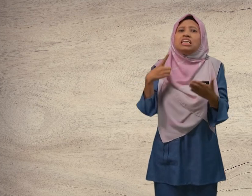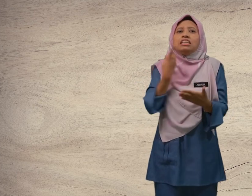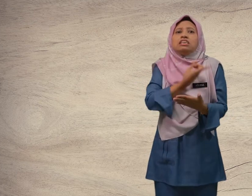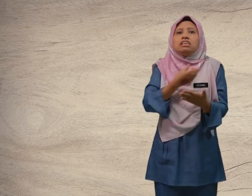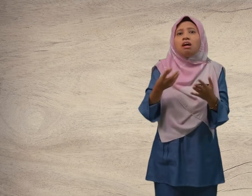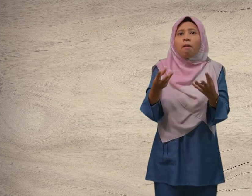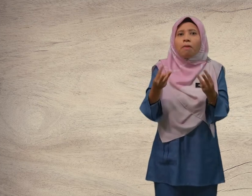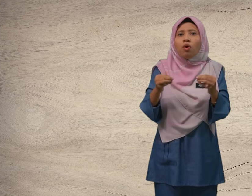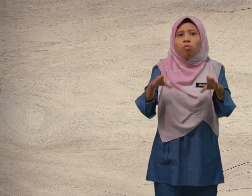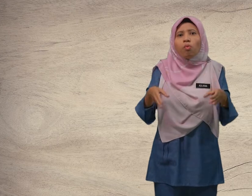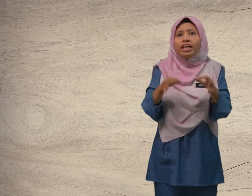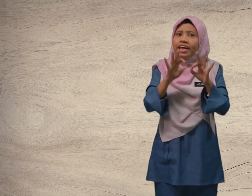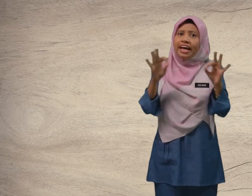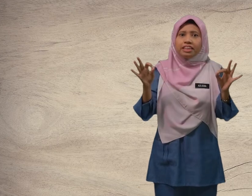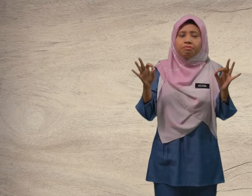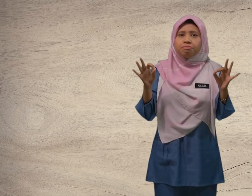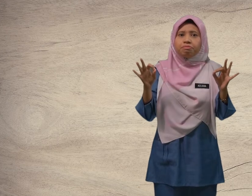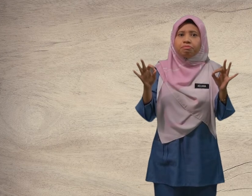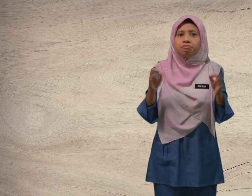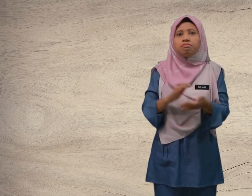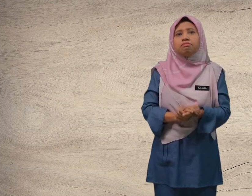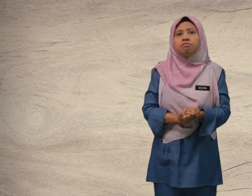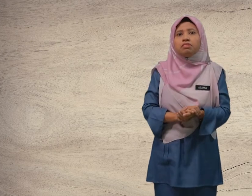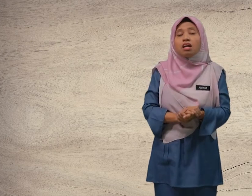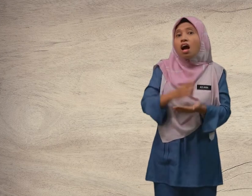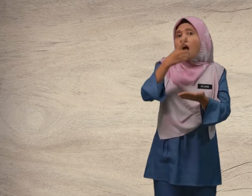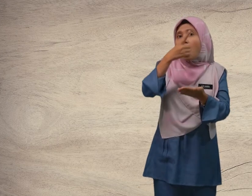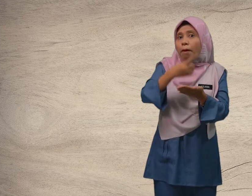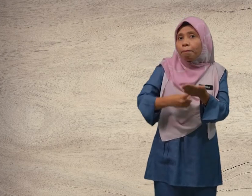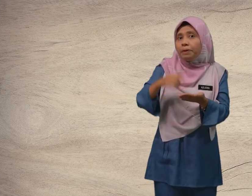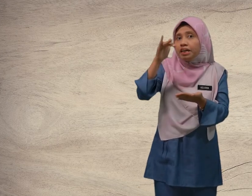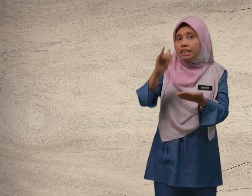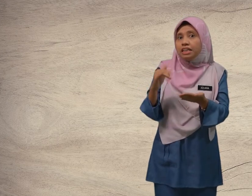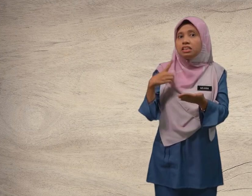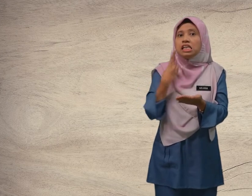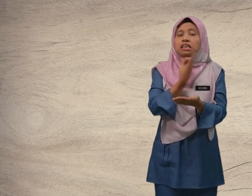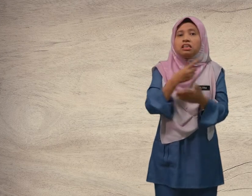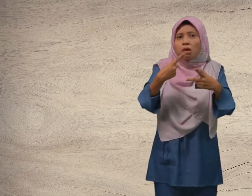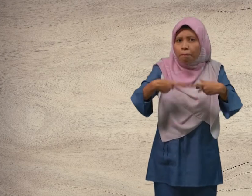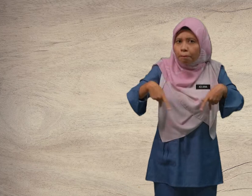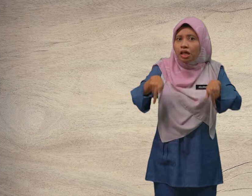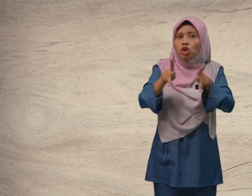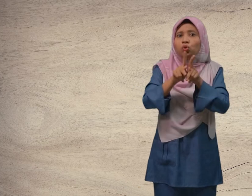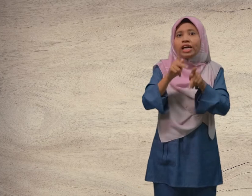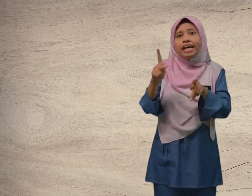kita mahu buat ayat? Apa yang kita perlukan